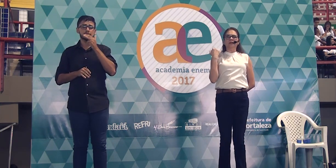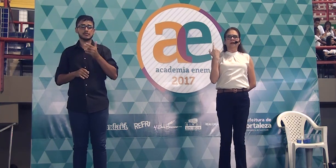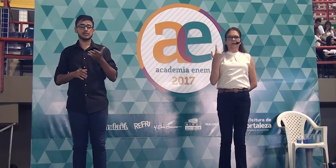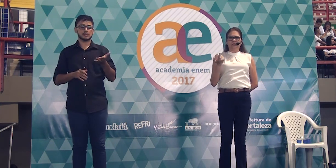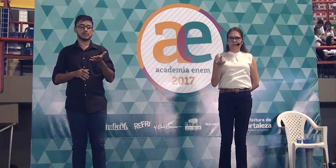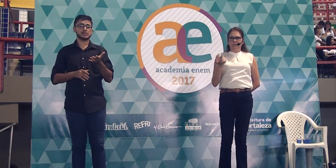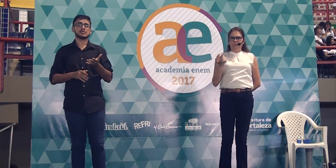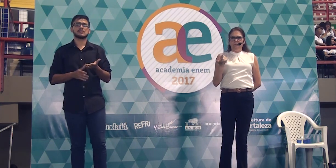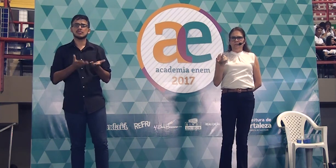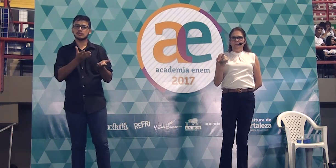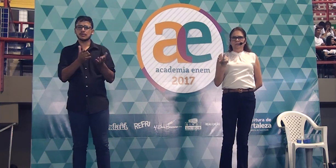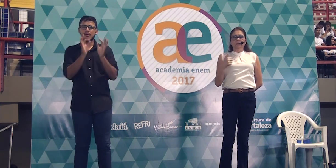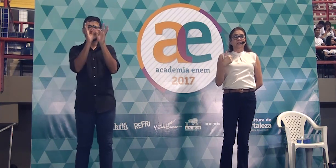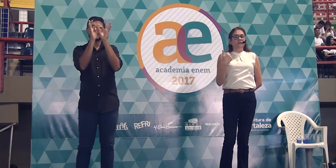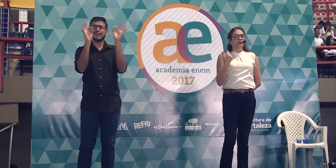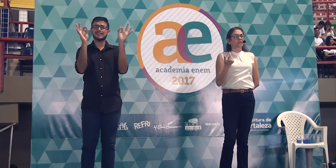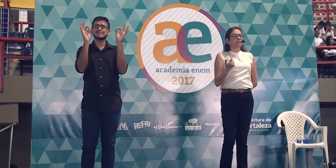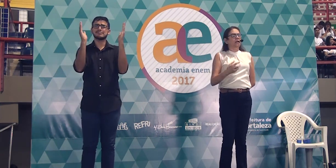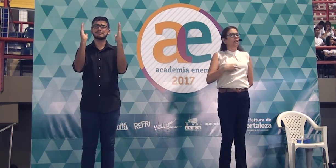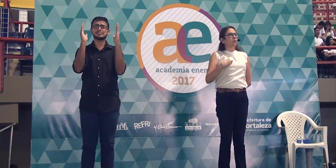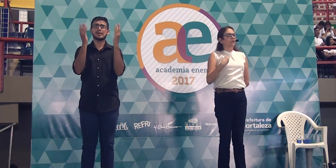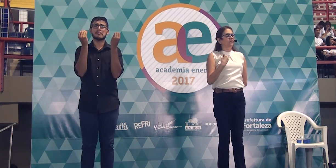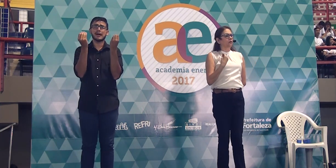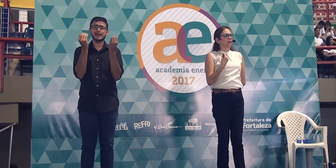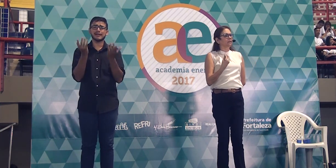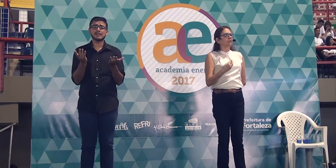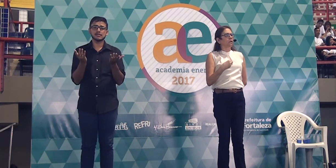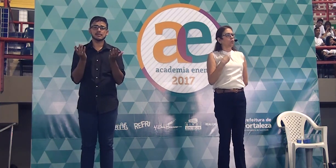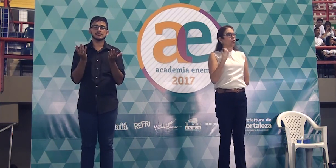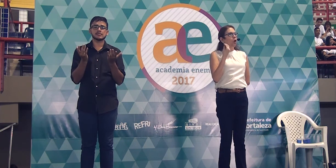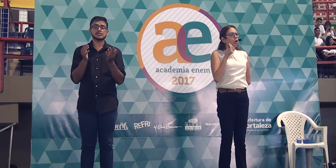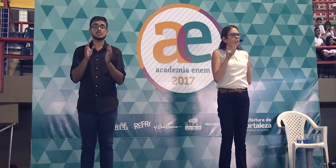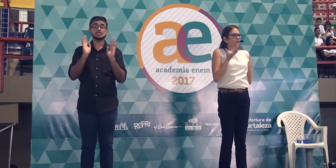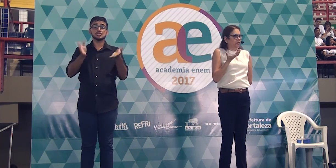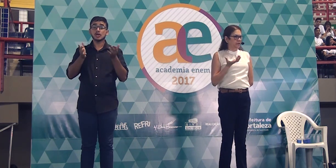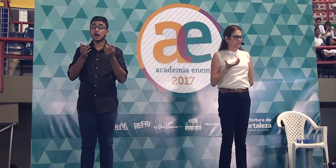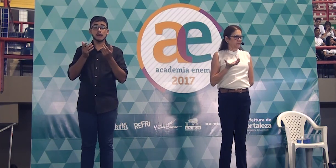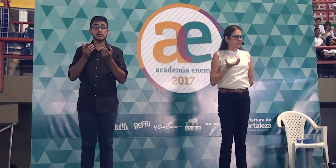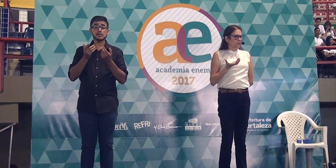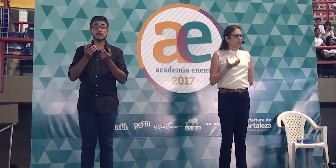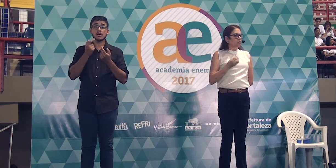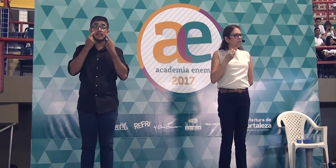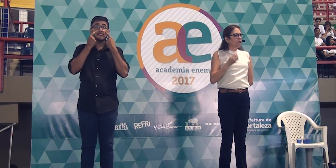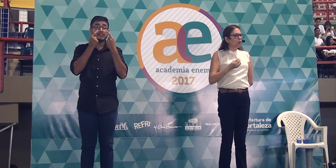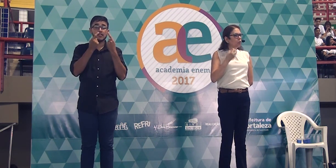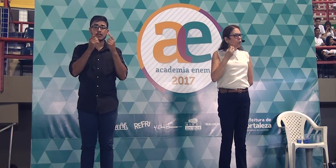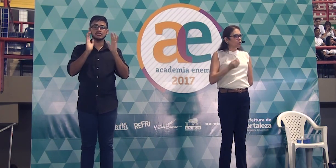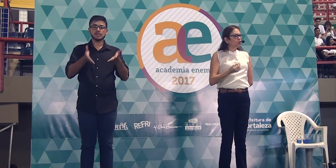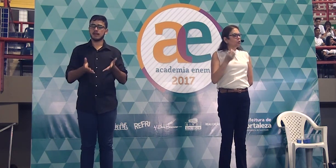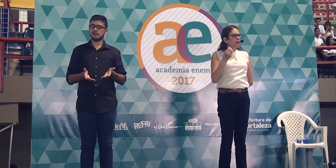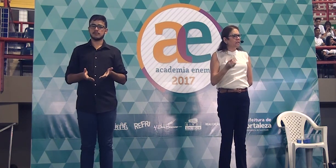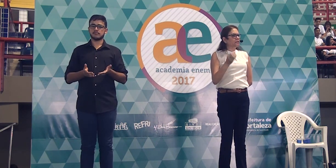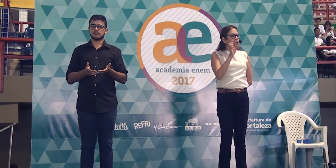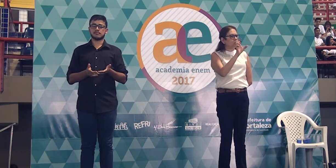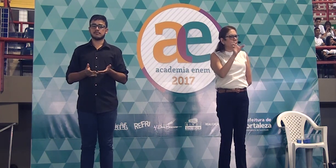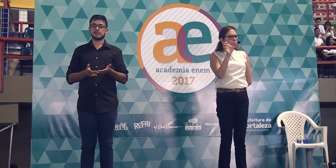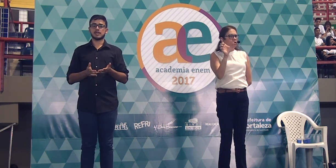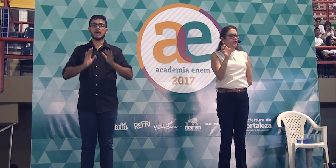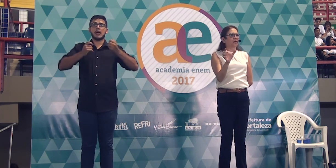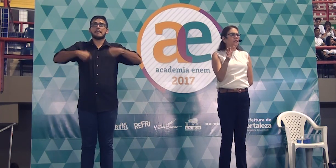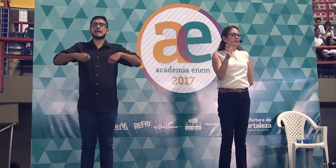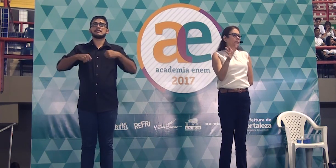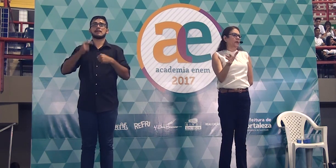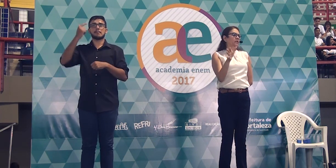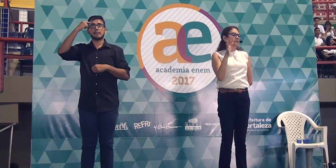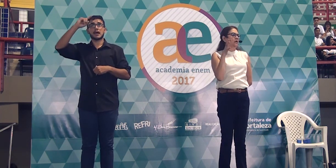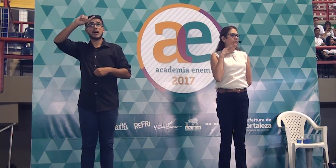obviedade. Significa dizer que é uma afirmação óbvia. Eu não uso esse tipo